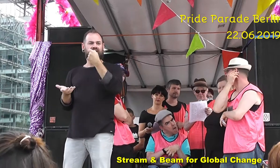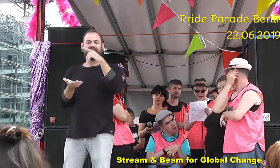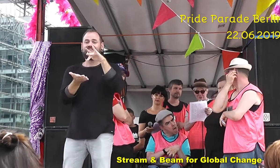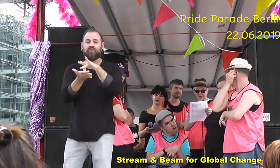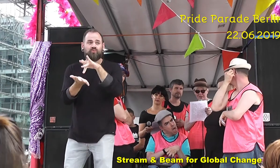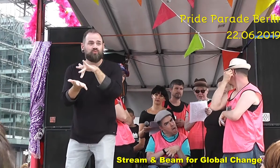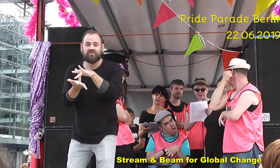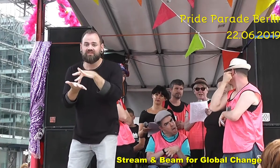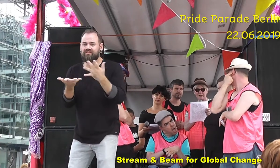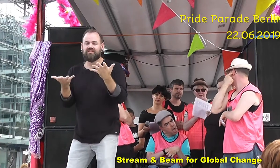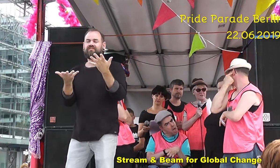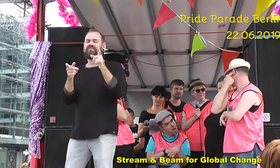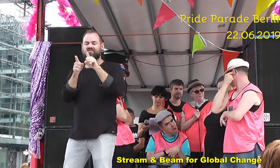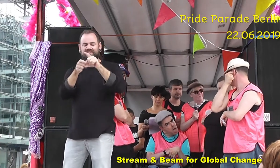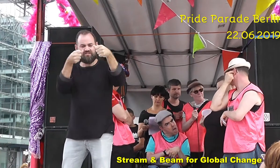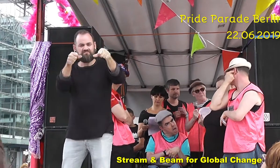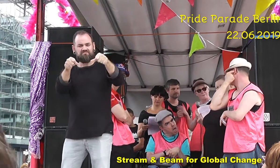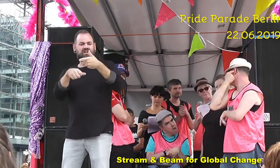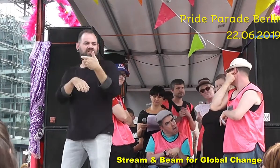was den Menschen wirklich hilft.